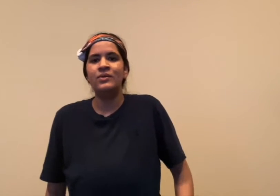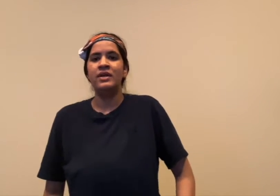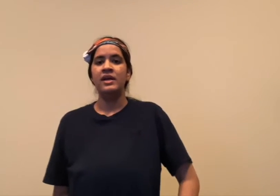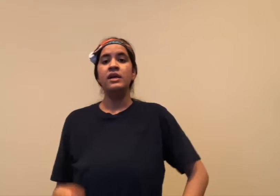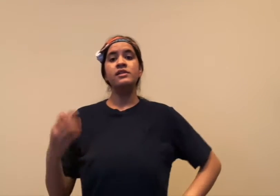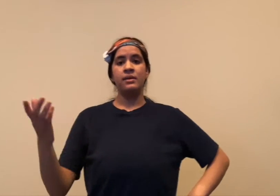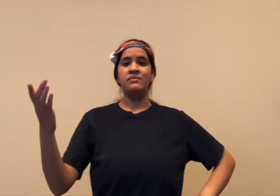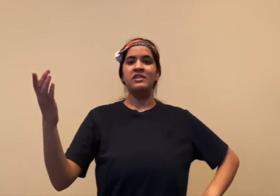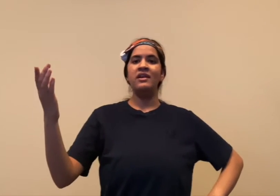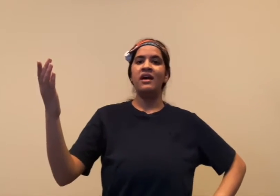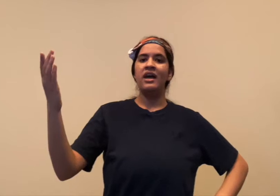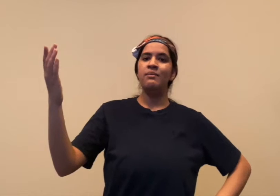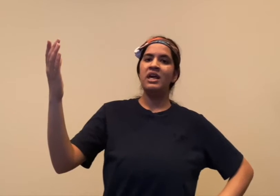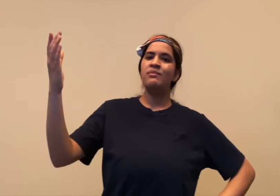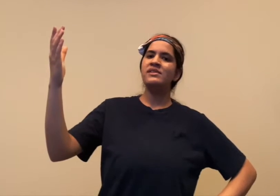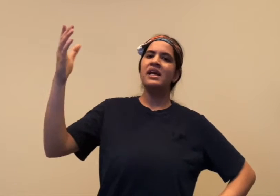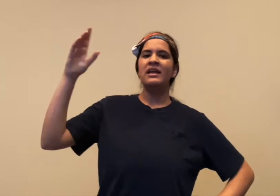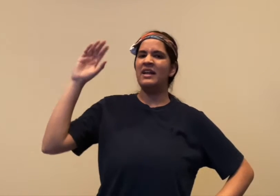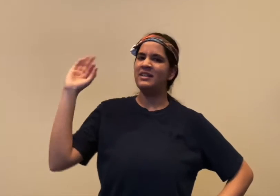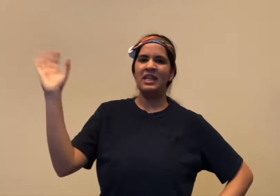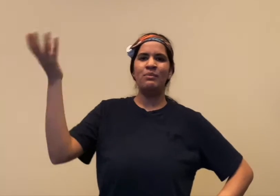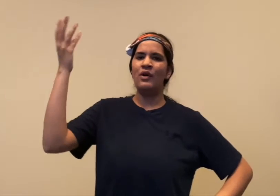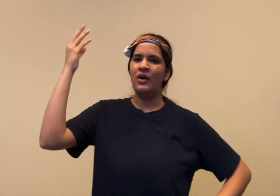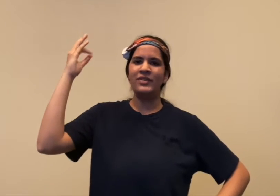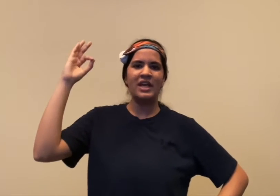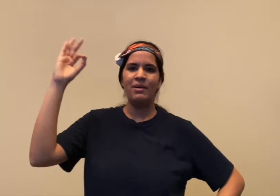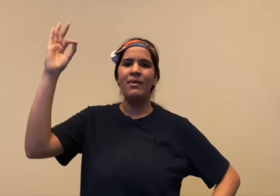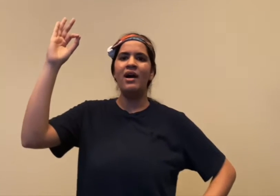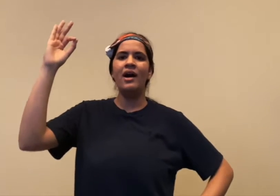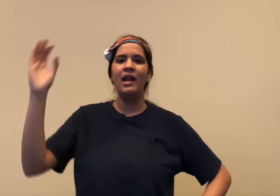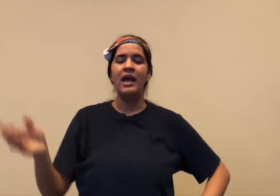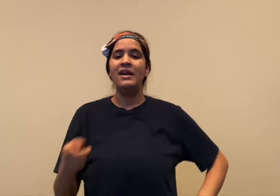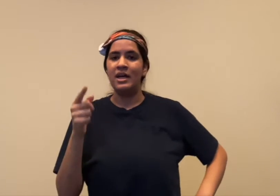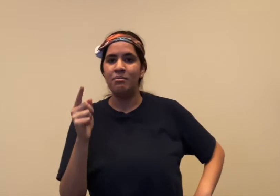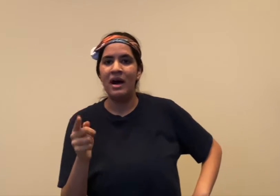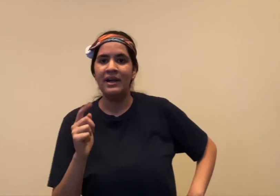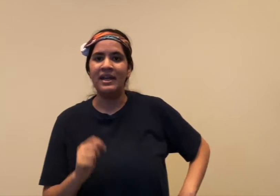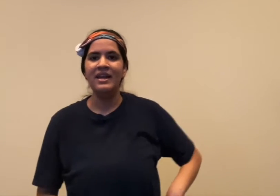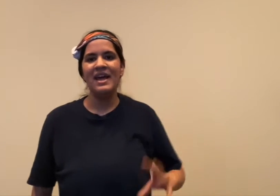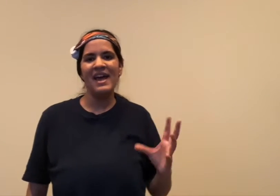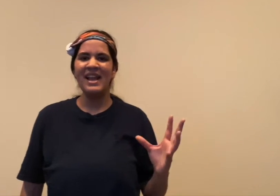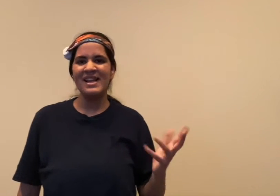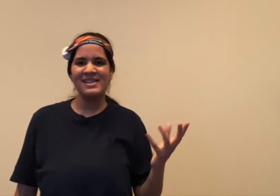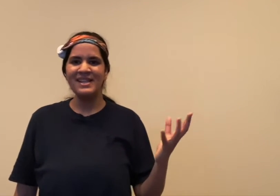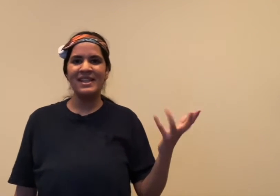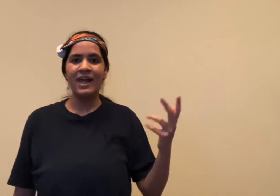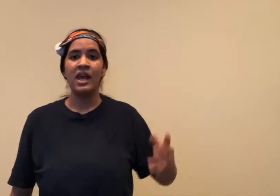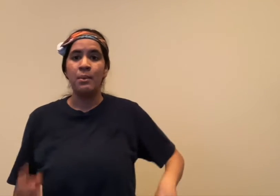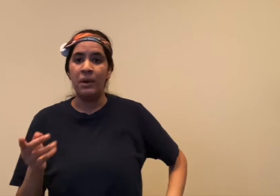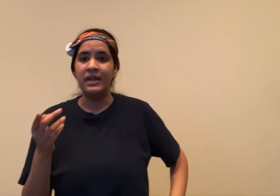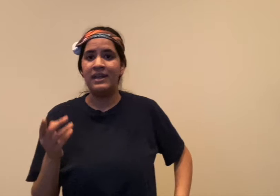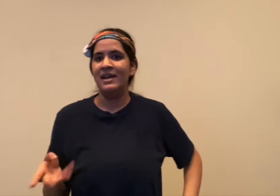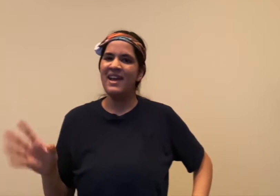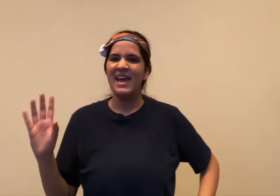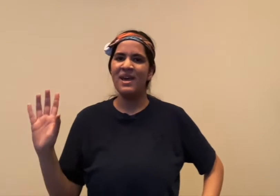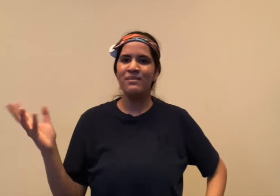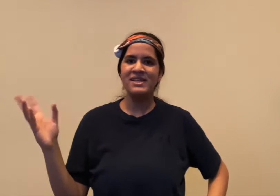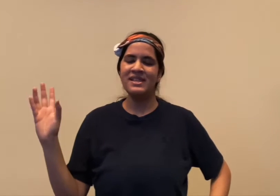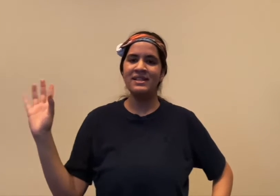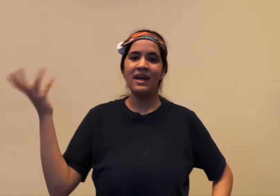सब्जियां है बेमसल करती बहुत कमार टमाटर है लज़दर, मटर है मज़दर,